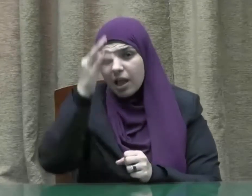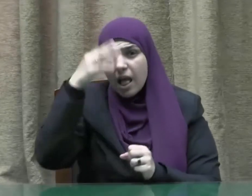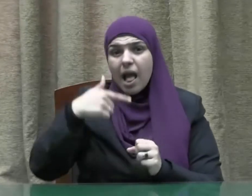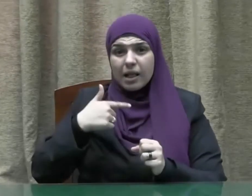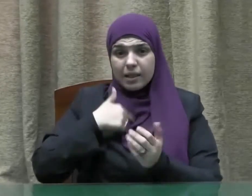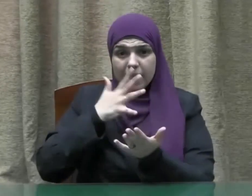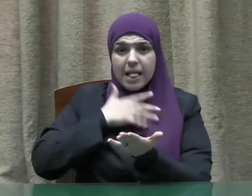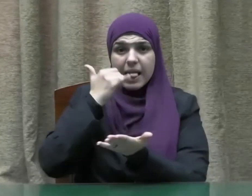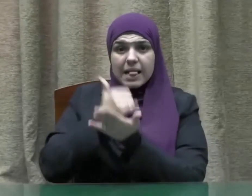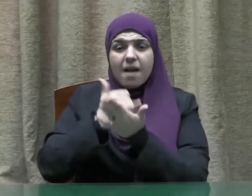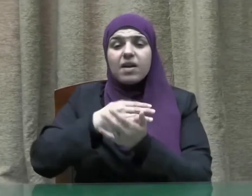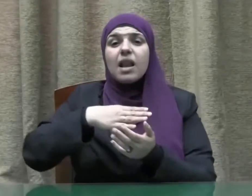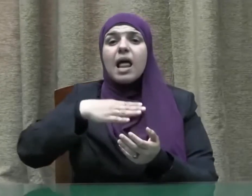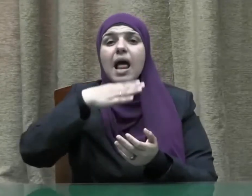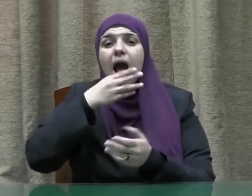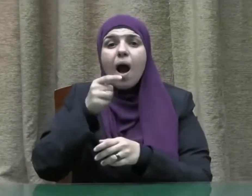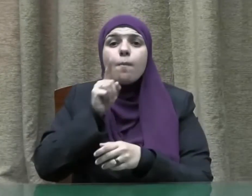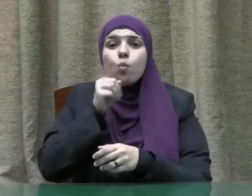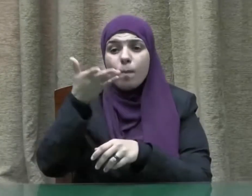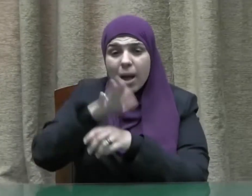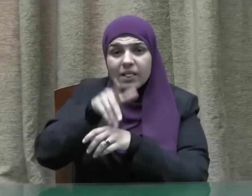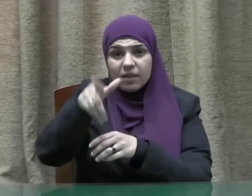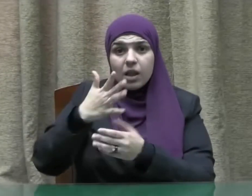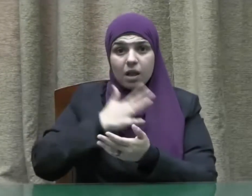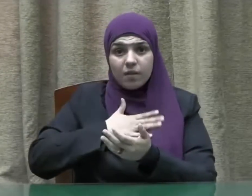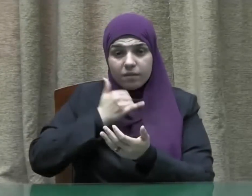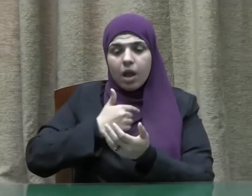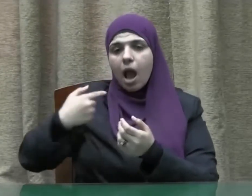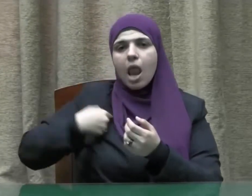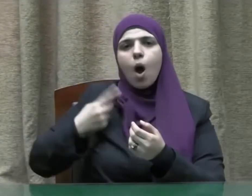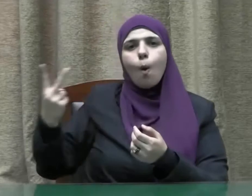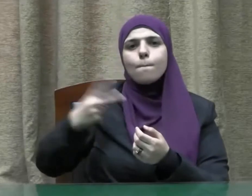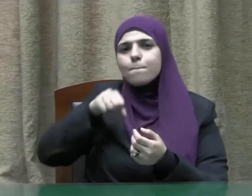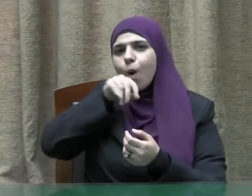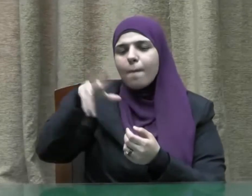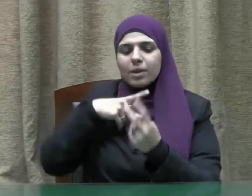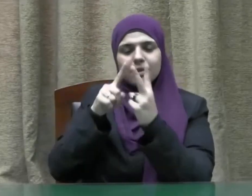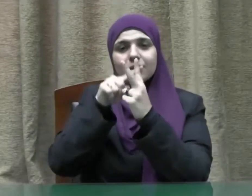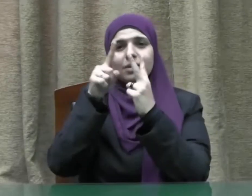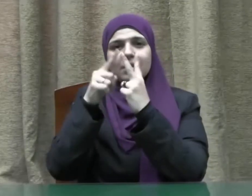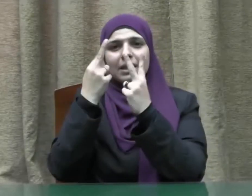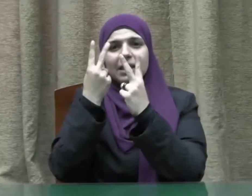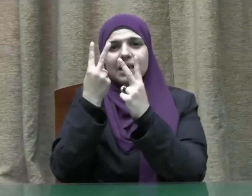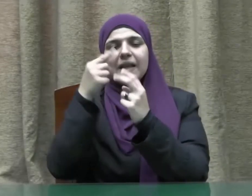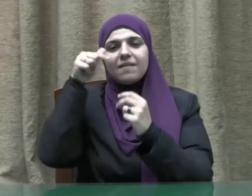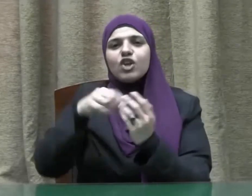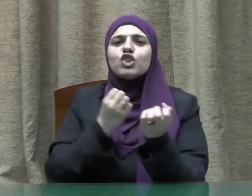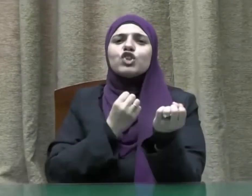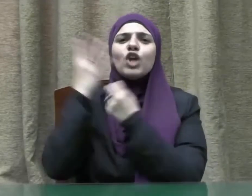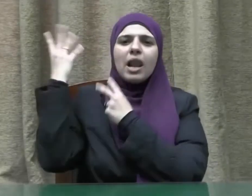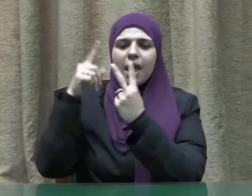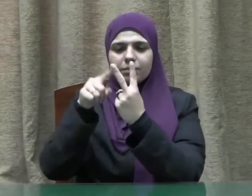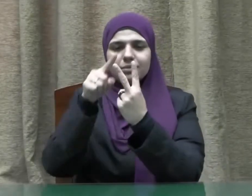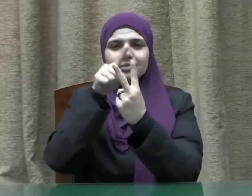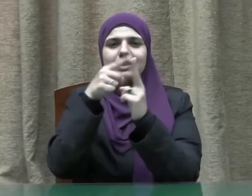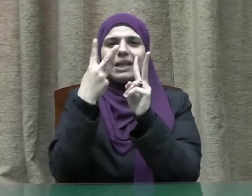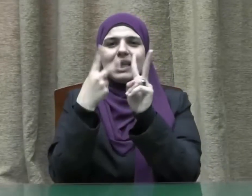كافل اليتيم له أو لغيره أنا وهو كهاتين في الجنة وأشار